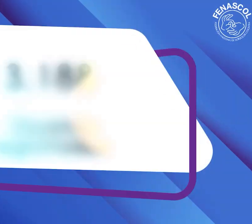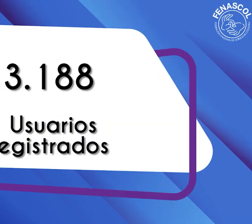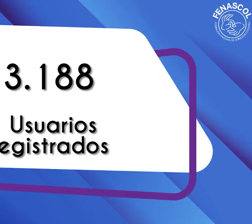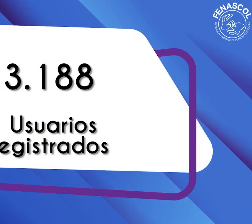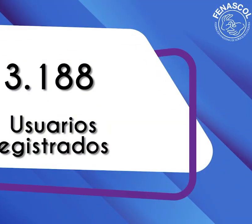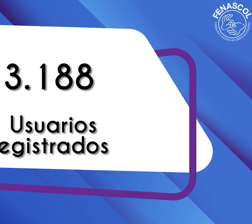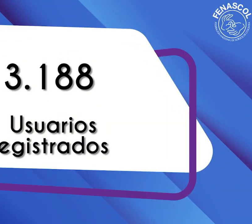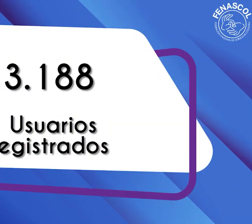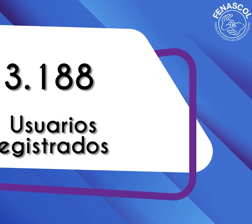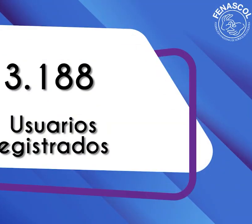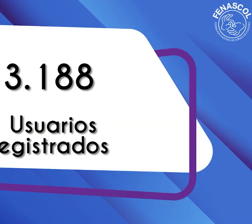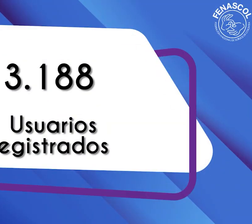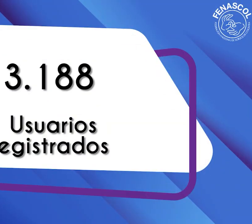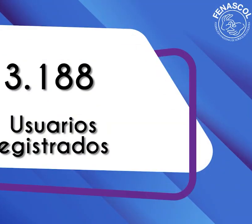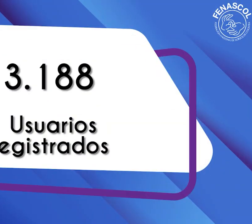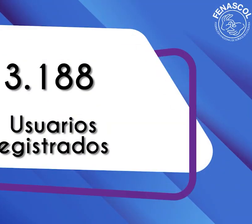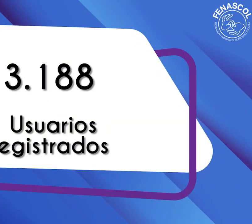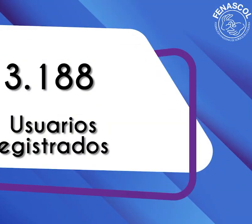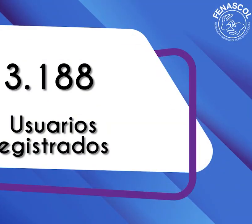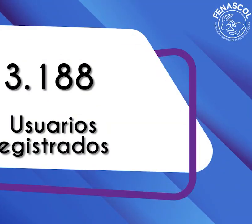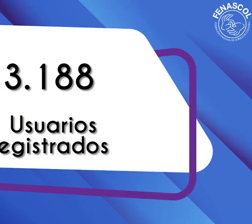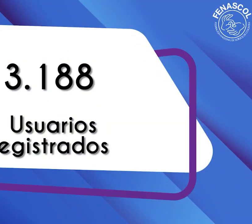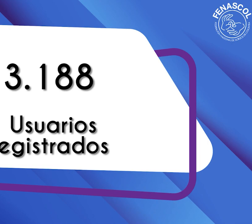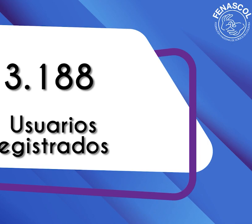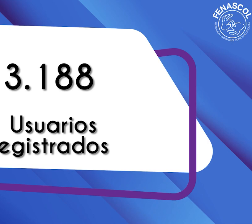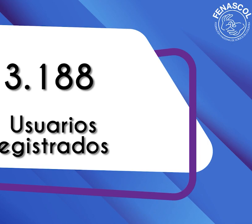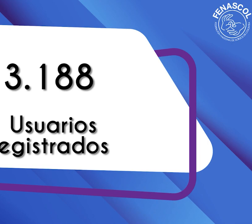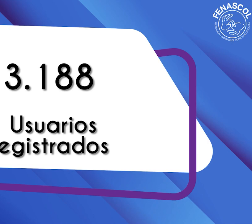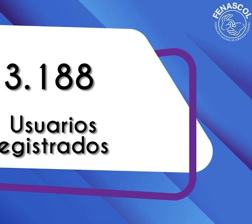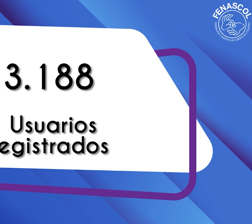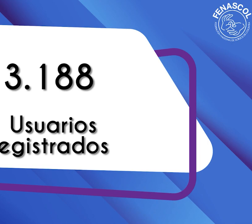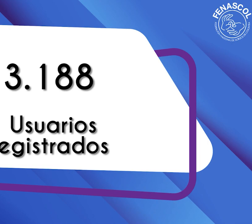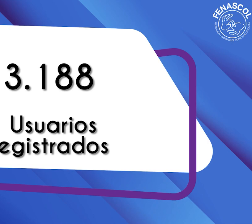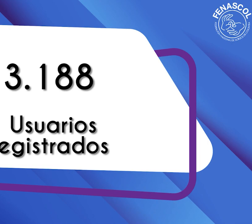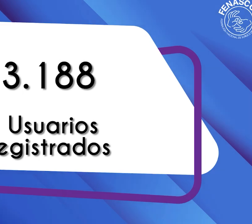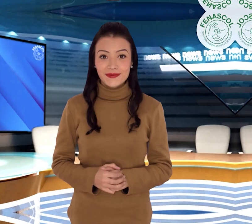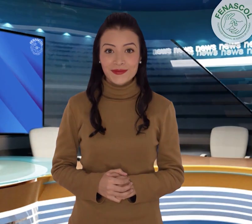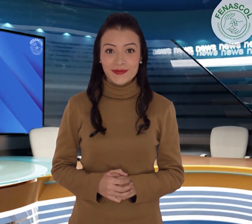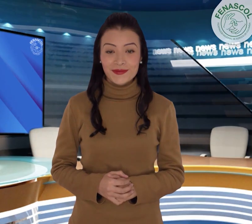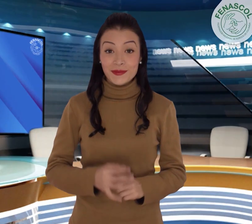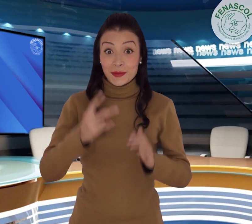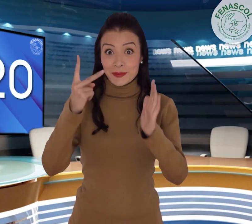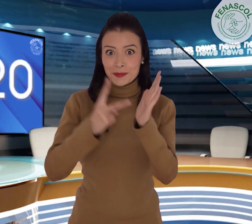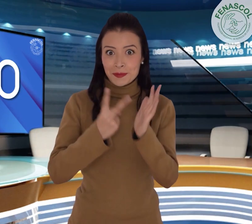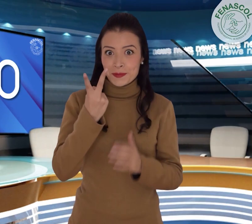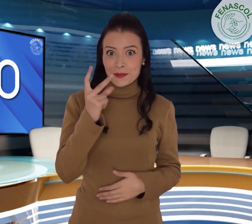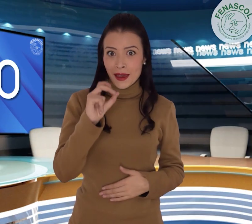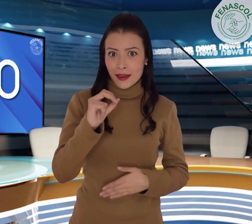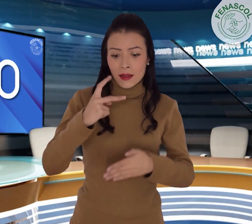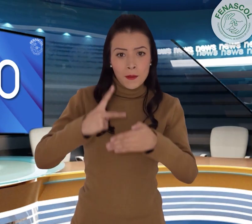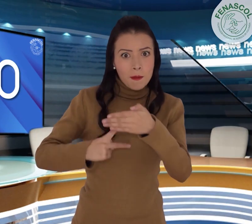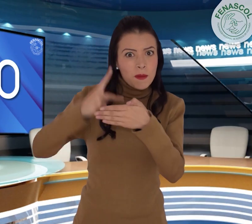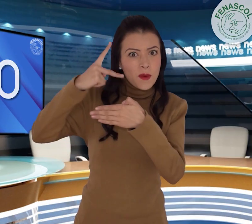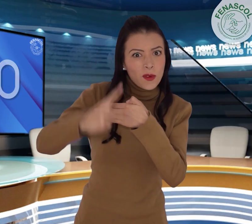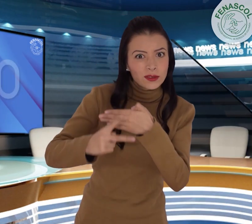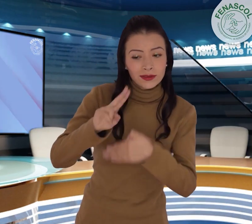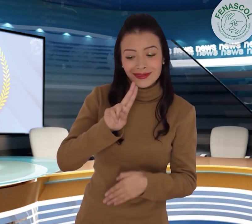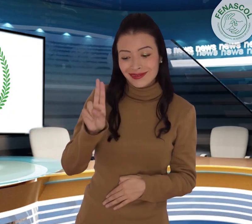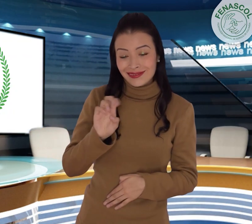3.188 usuarios registrados. En 2020, Centro de Relevo fue nominado y